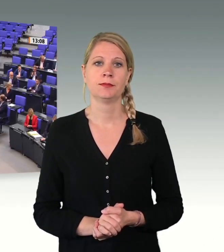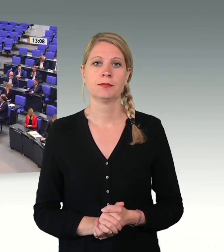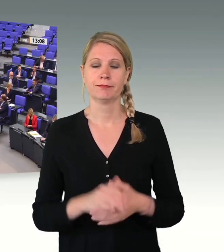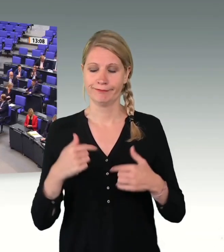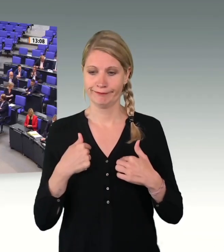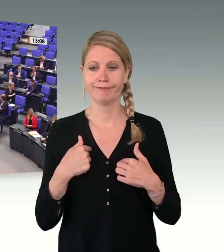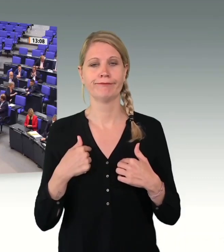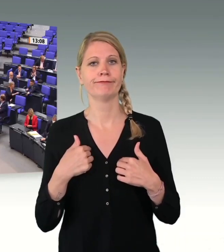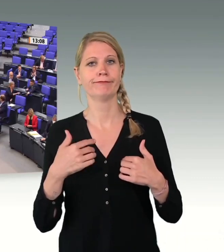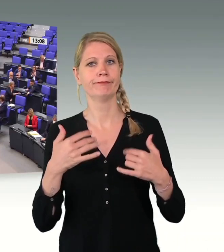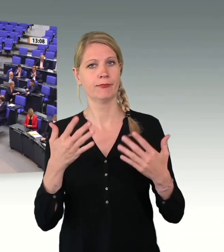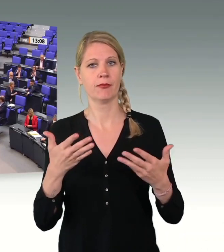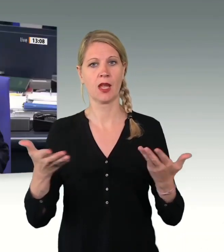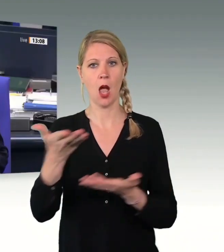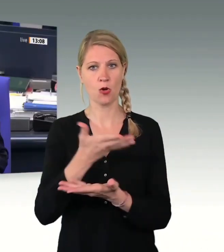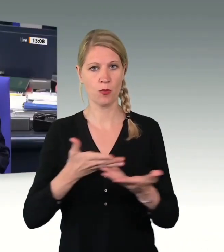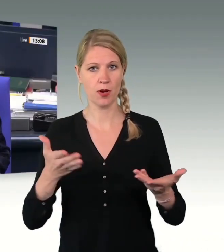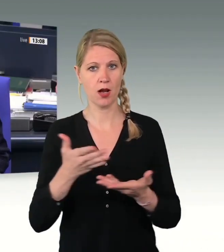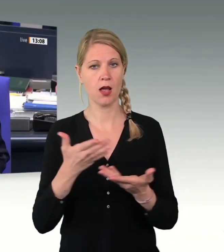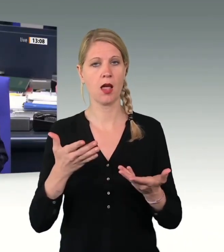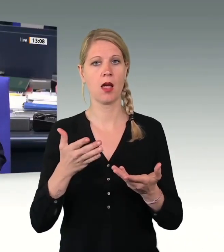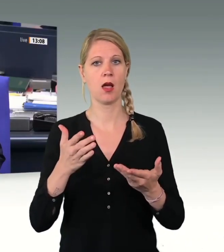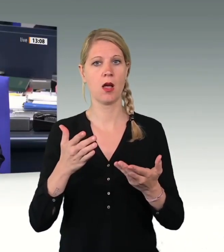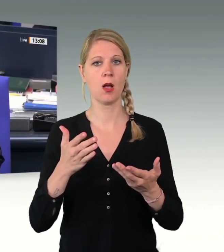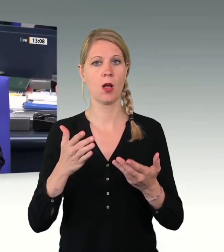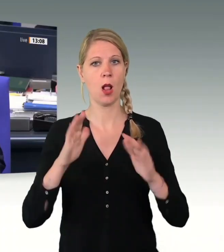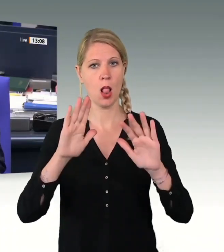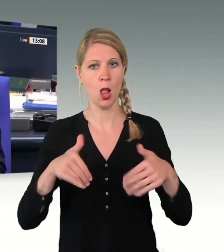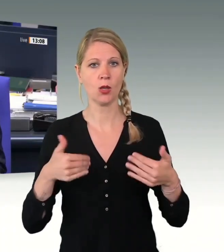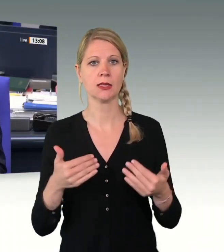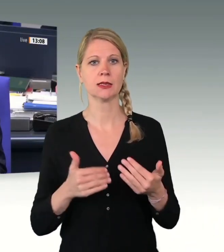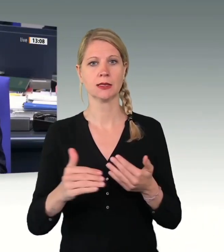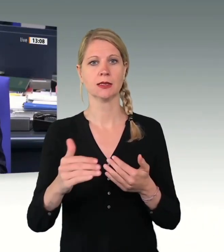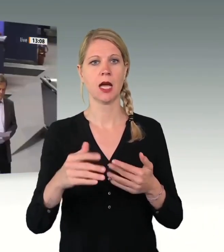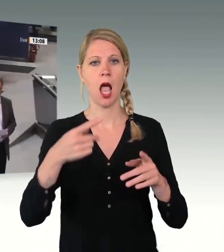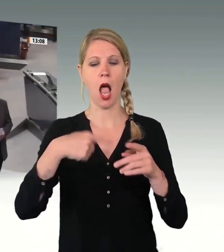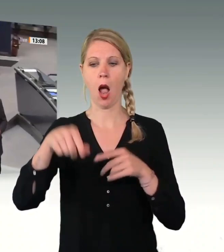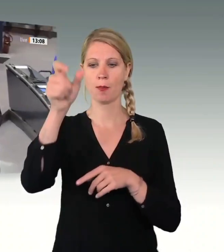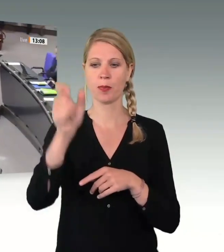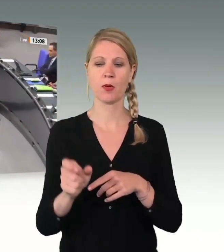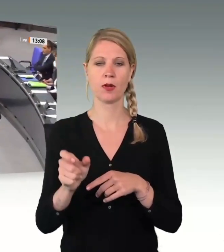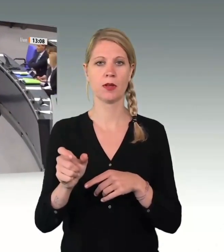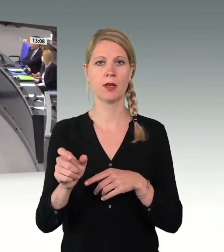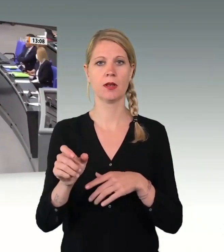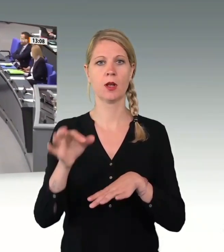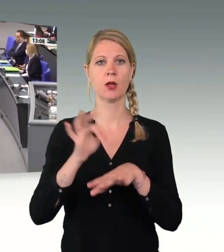Ich eröffne die Aussprache. Das Wort hat der Abgeordnete Dr. Bernd Baumann für die AfD-Fraktion.